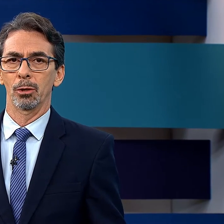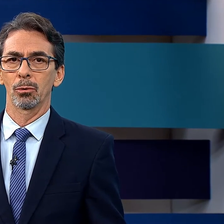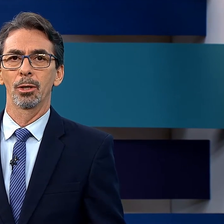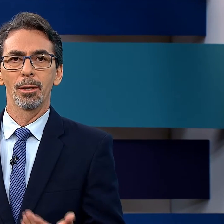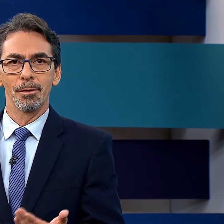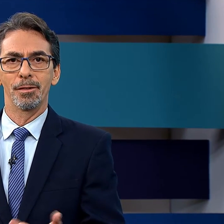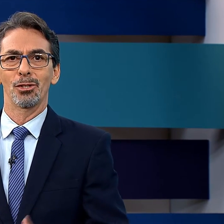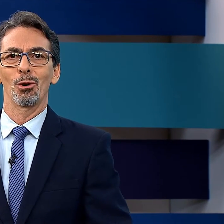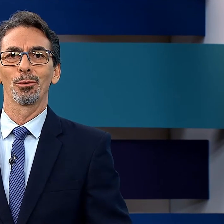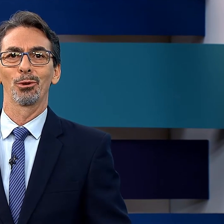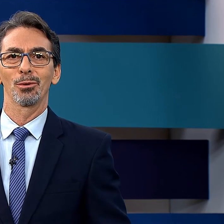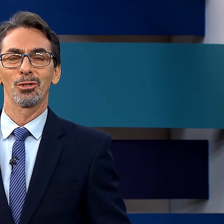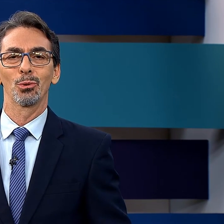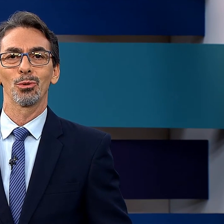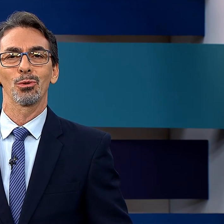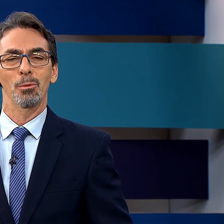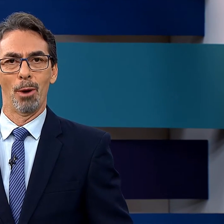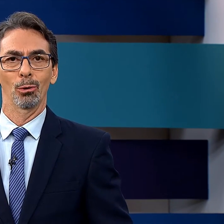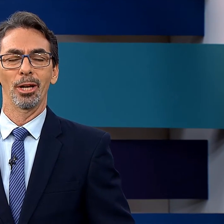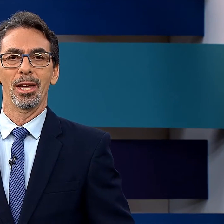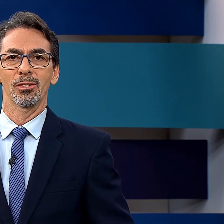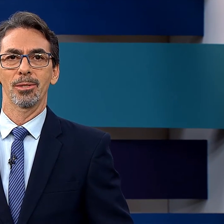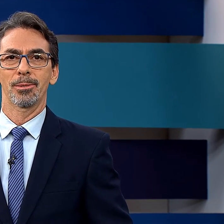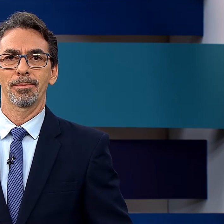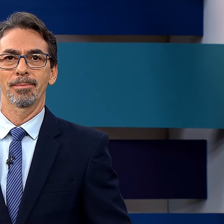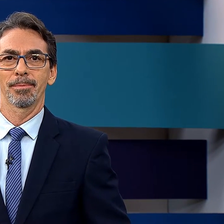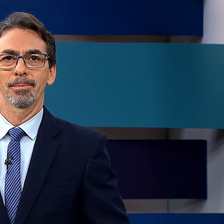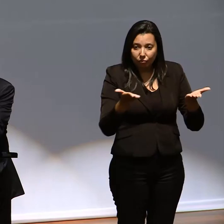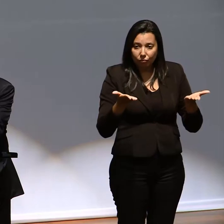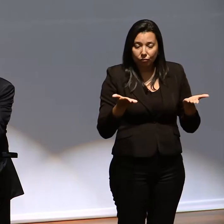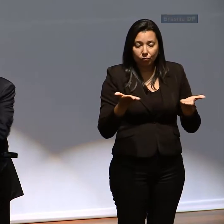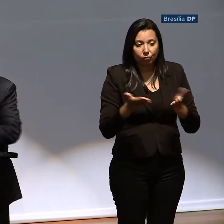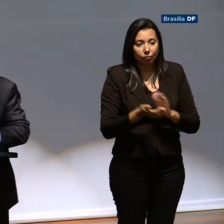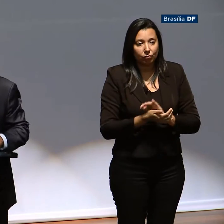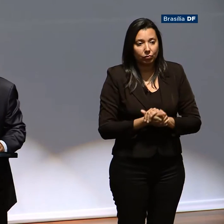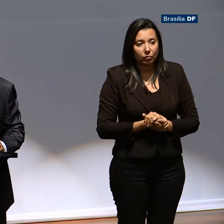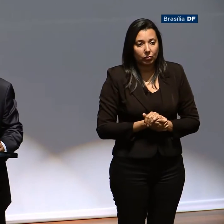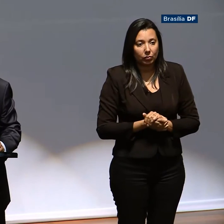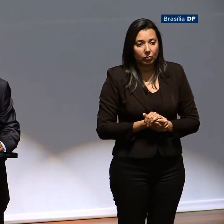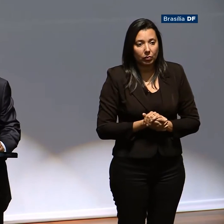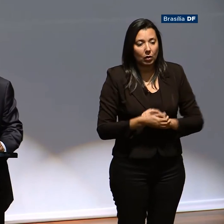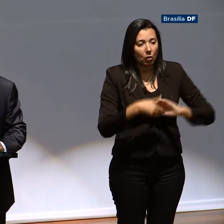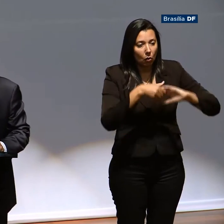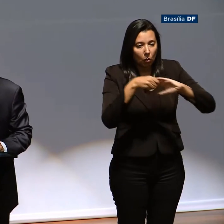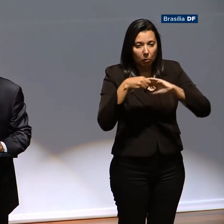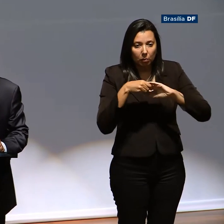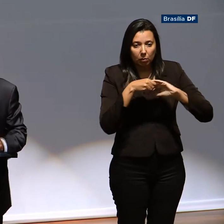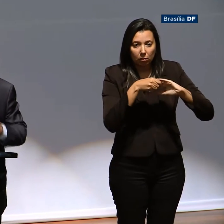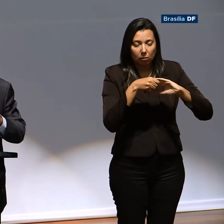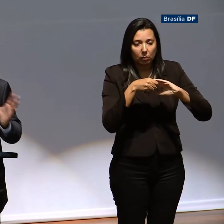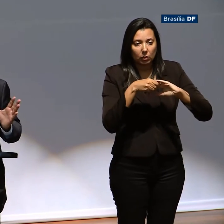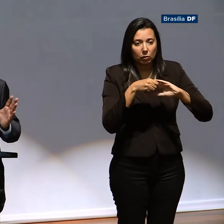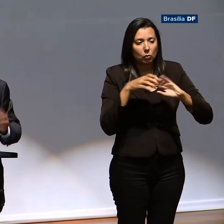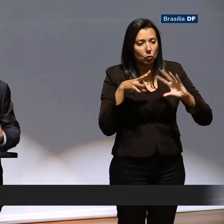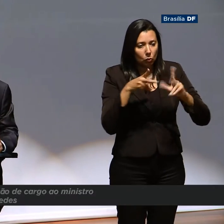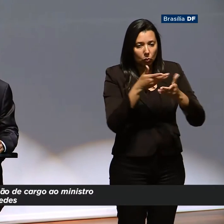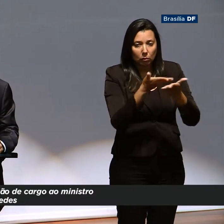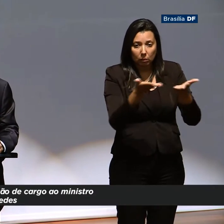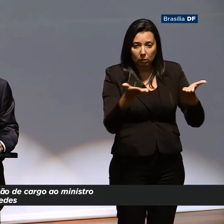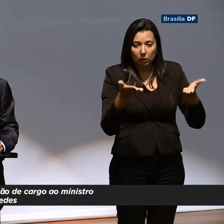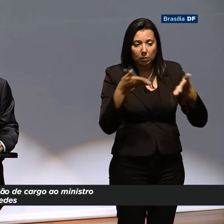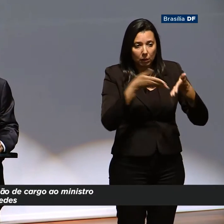Desenvolvimento. Veja como foi o discurso de Paulo Guedes. Saudas autoridades, todas.